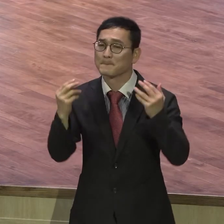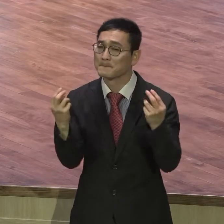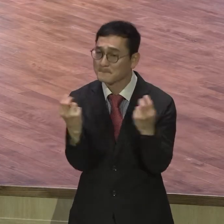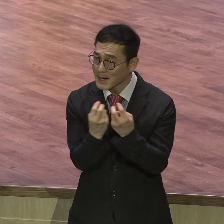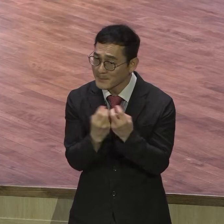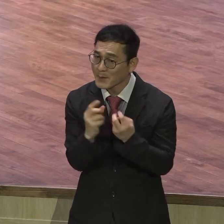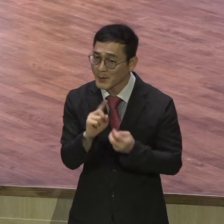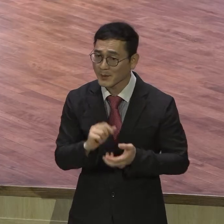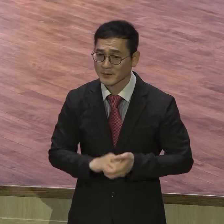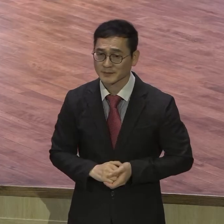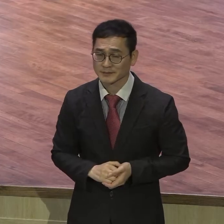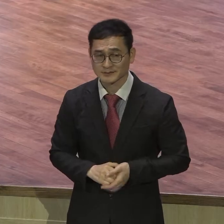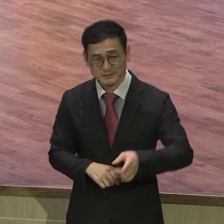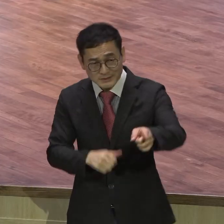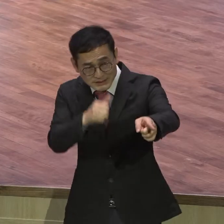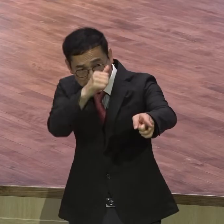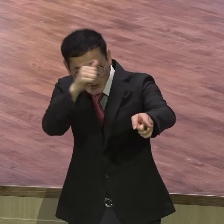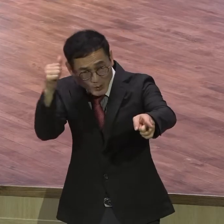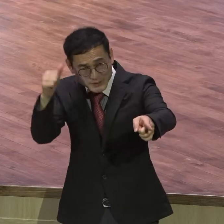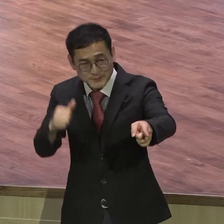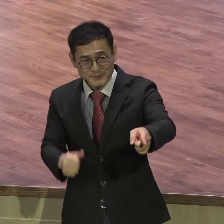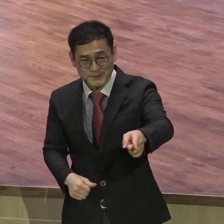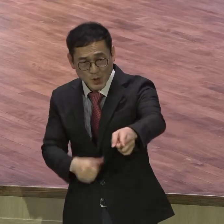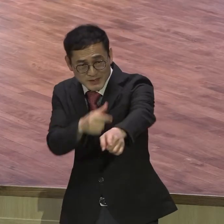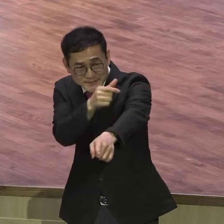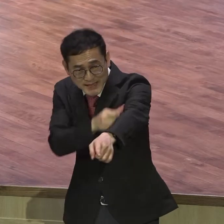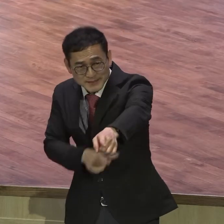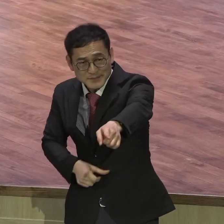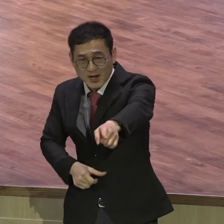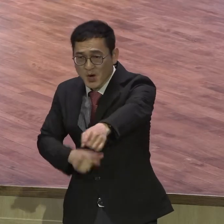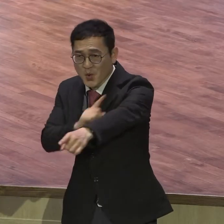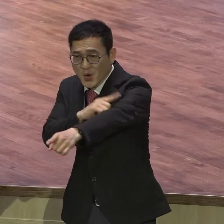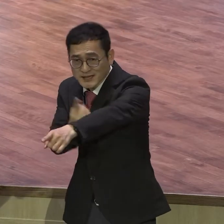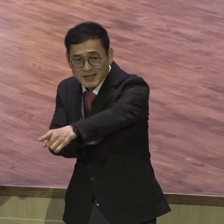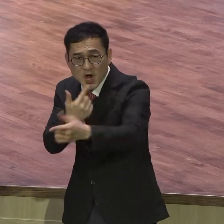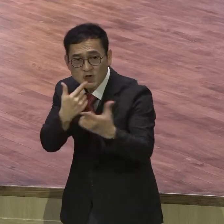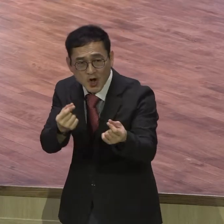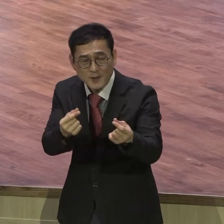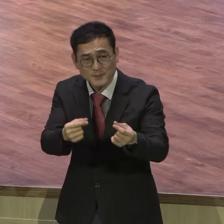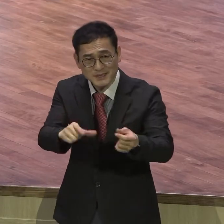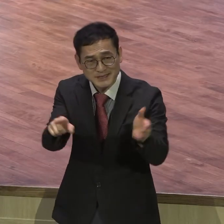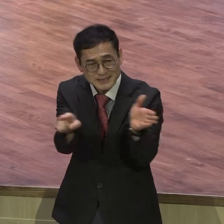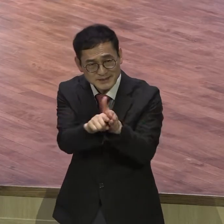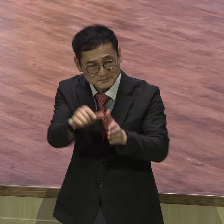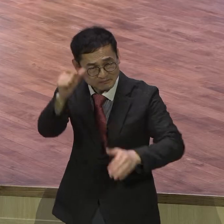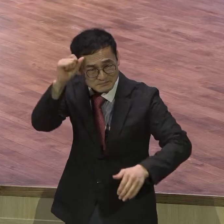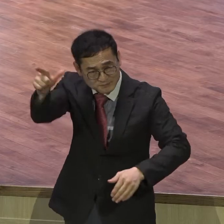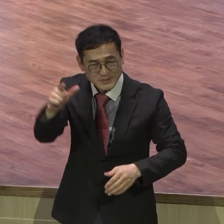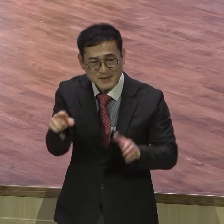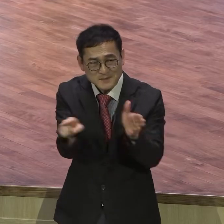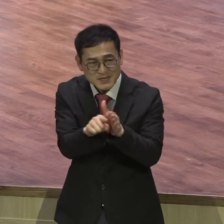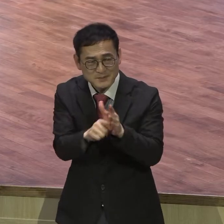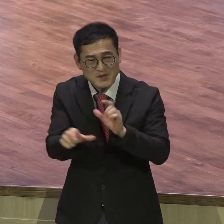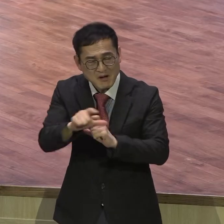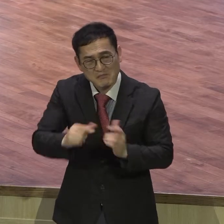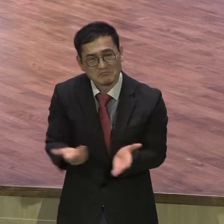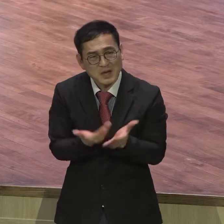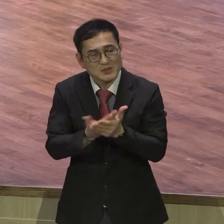나도 저 장노님처럼 저 집사님처럼 저 공사님처럼 나도 좀 신앙생활 좀 잘할 수 있을까. 그렇게 물어보는